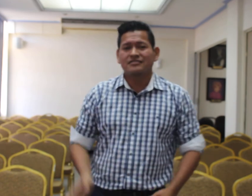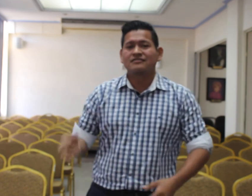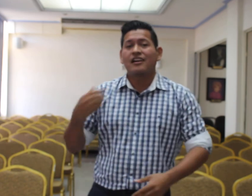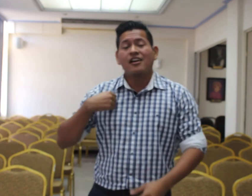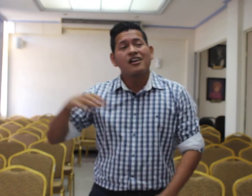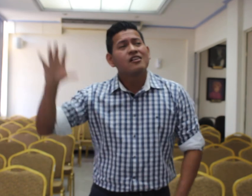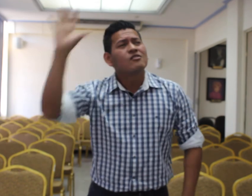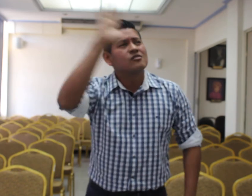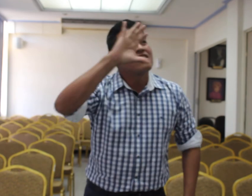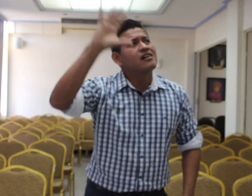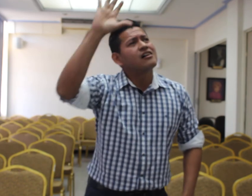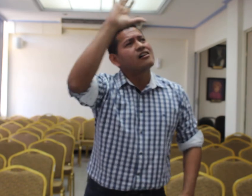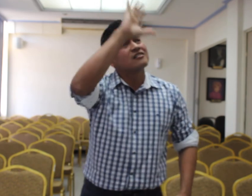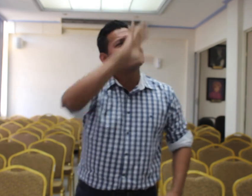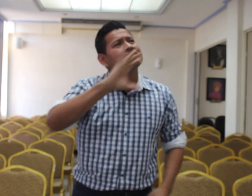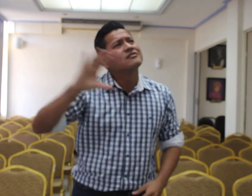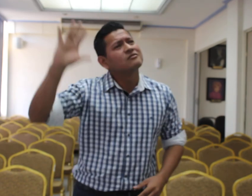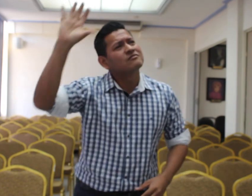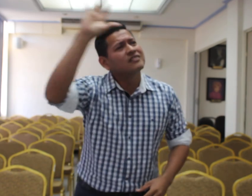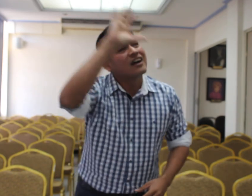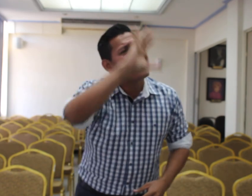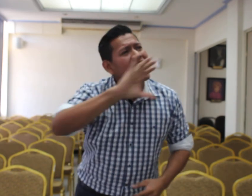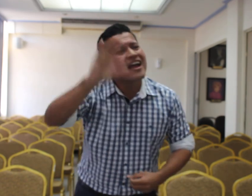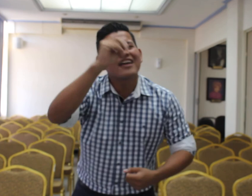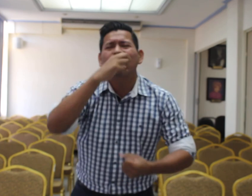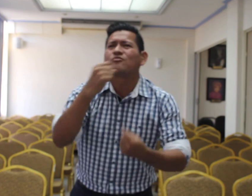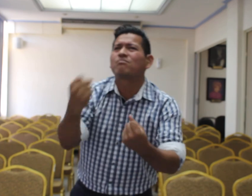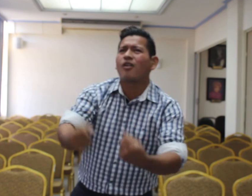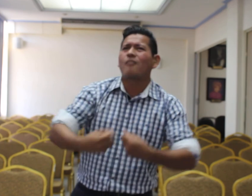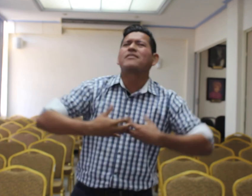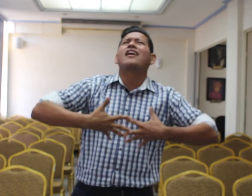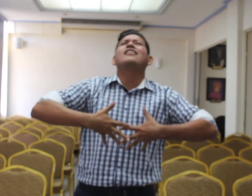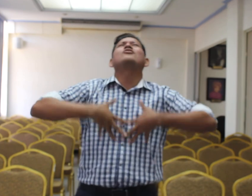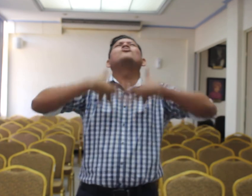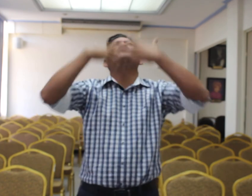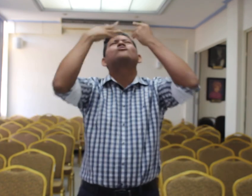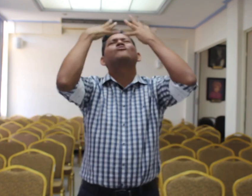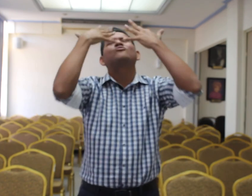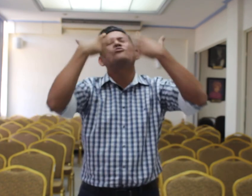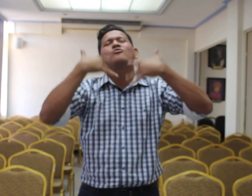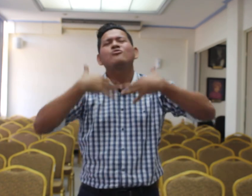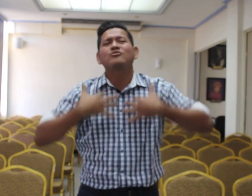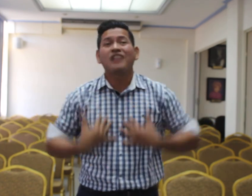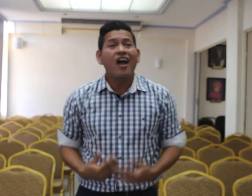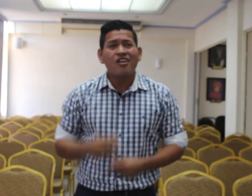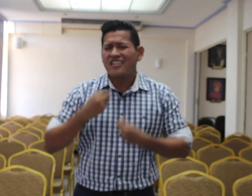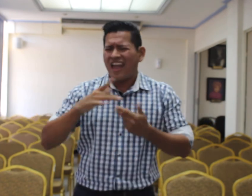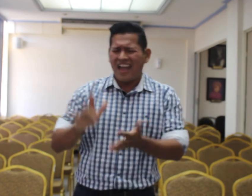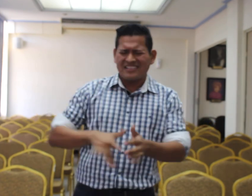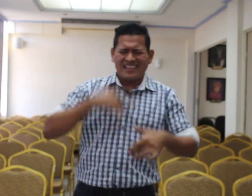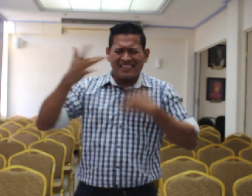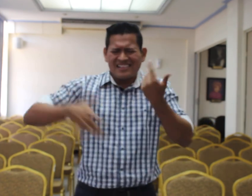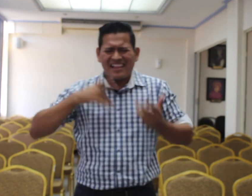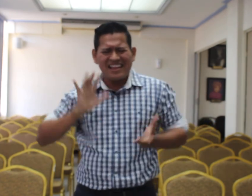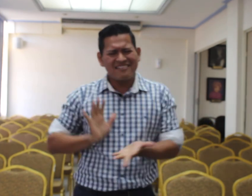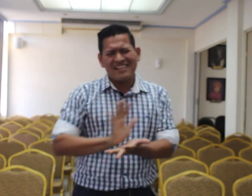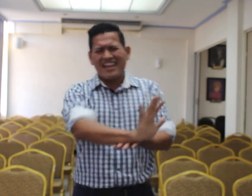Yo me voy, buscaré mi propia luz. No seas insensible.